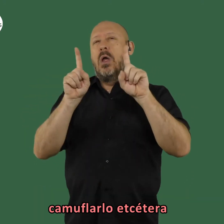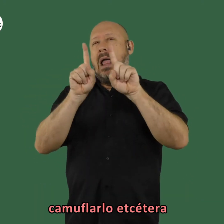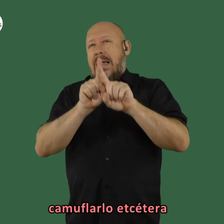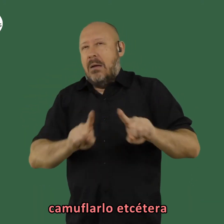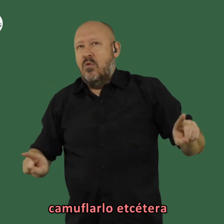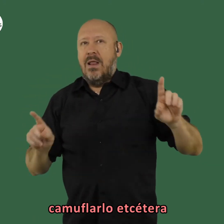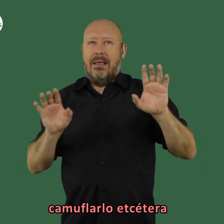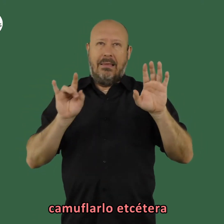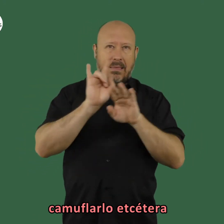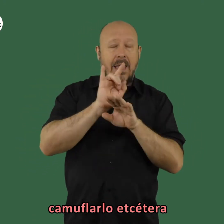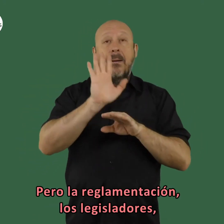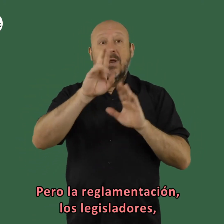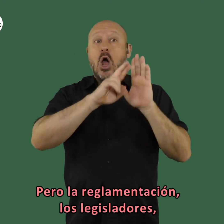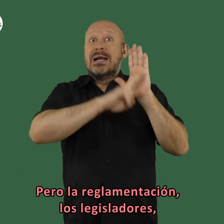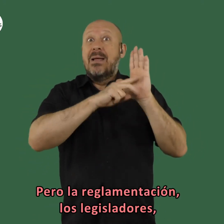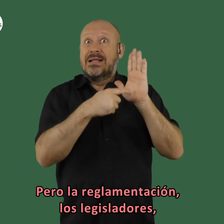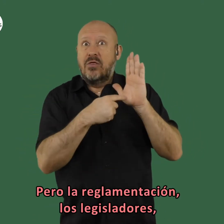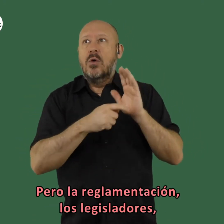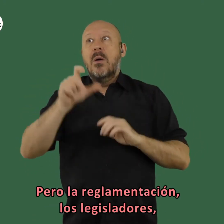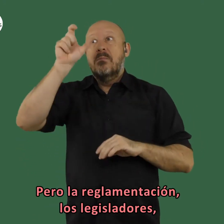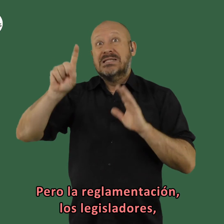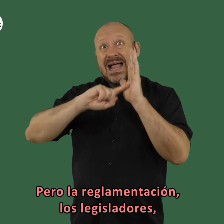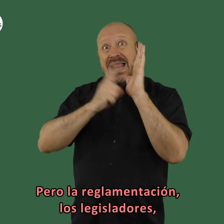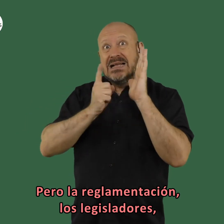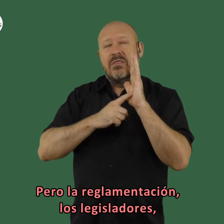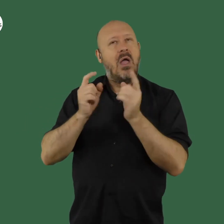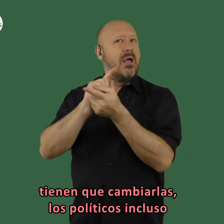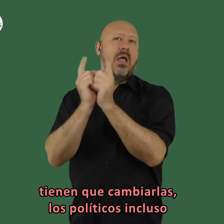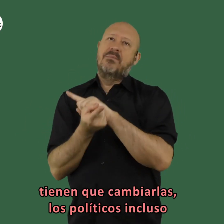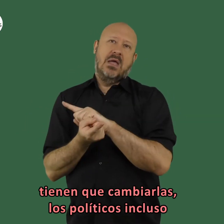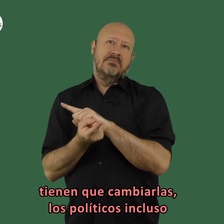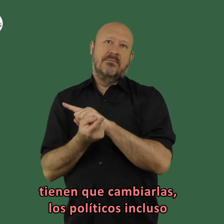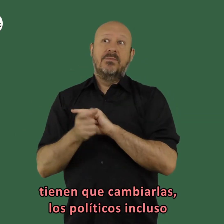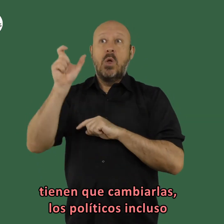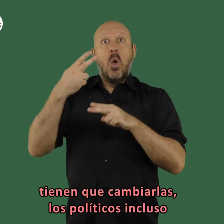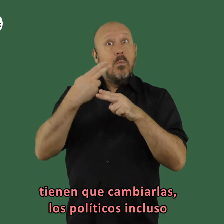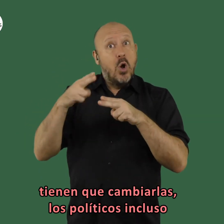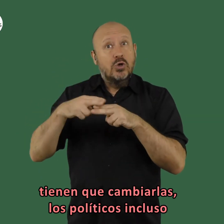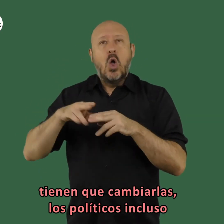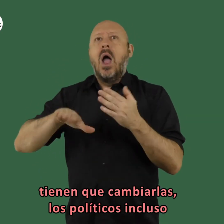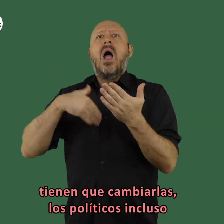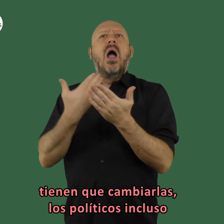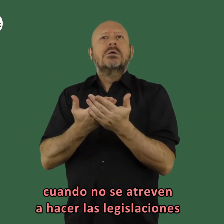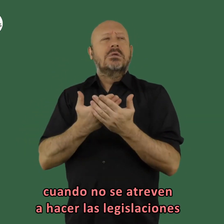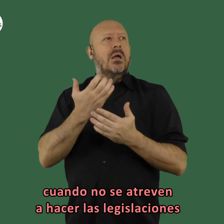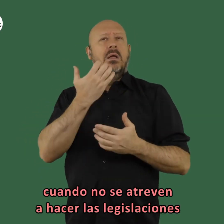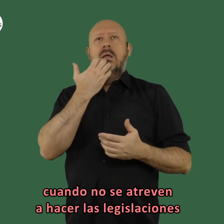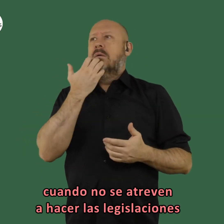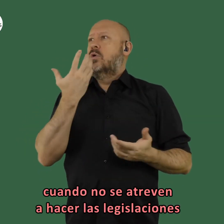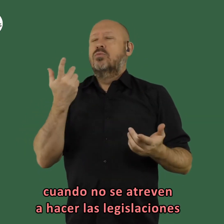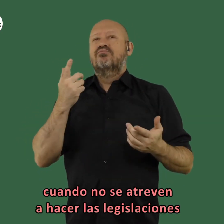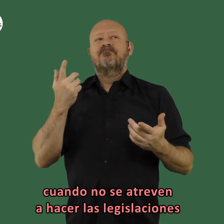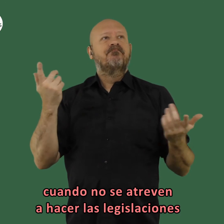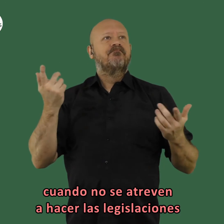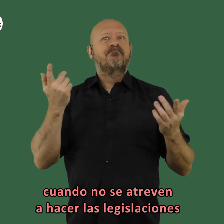asterisco camuflarlo etcétera pero la reglamentación los legisladores tienen que cambiarla los políticos incluso cuando